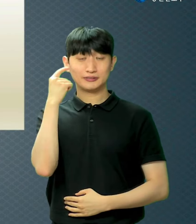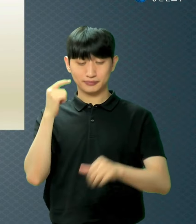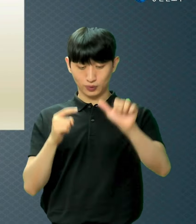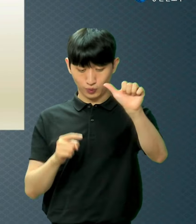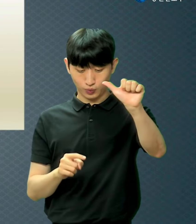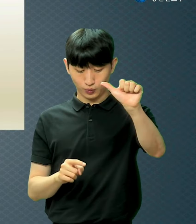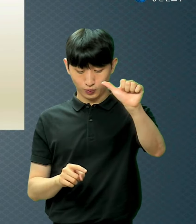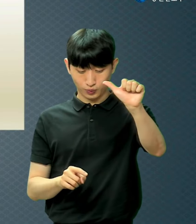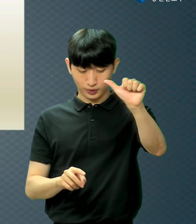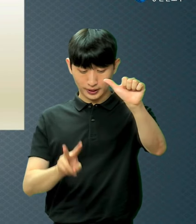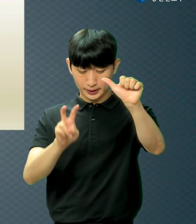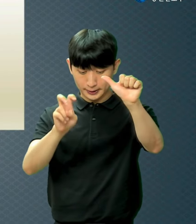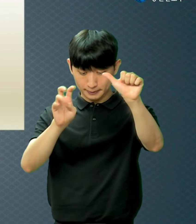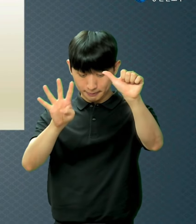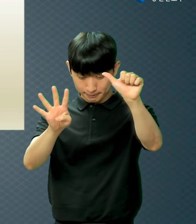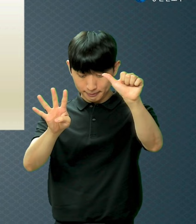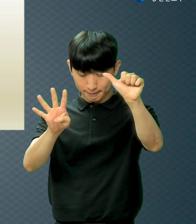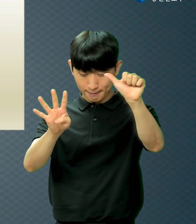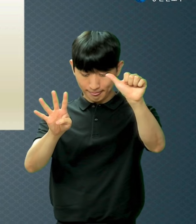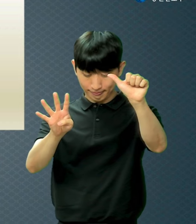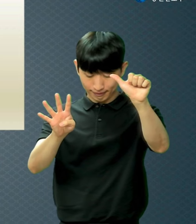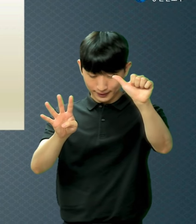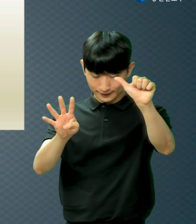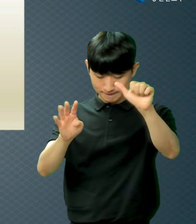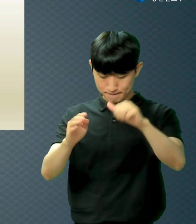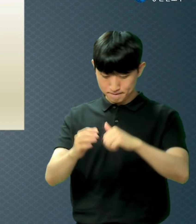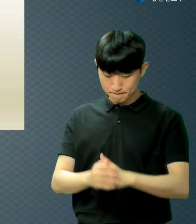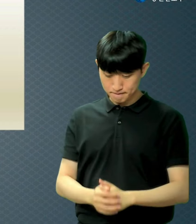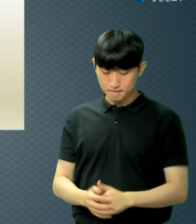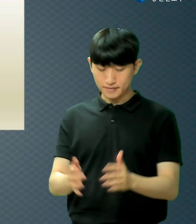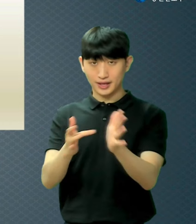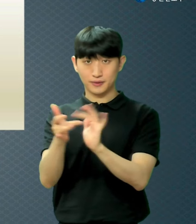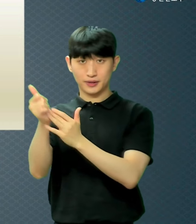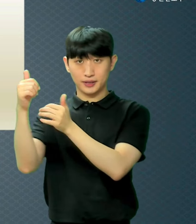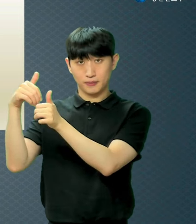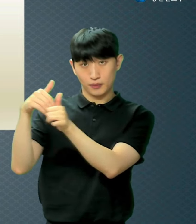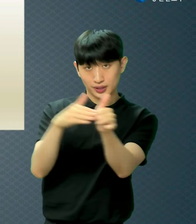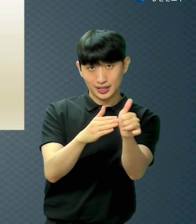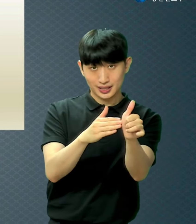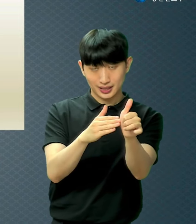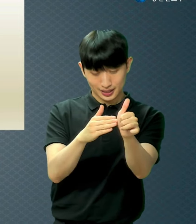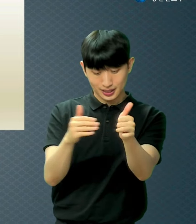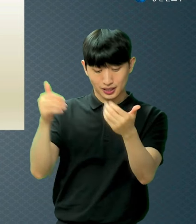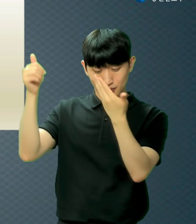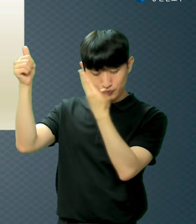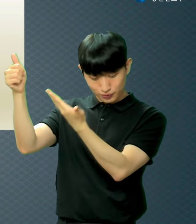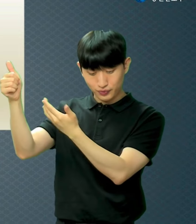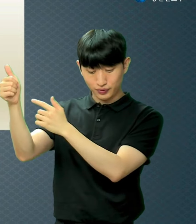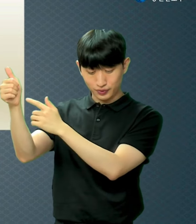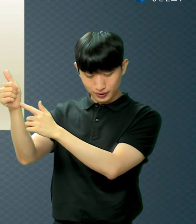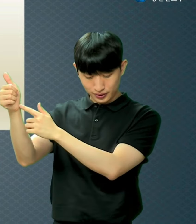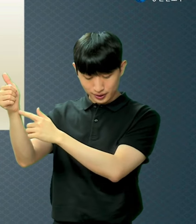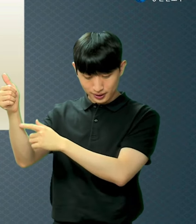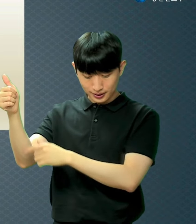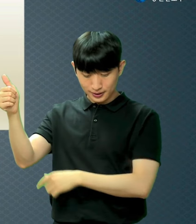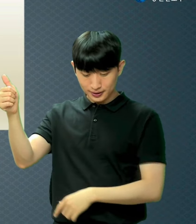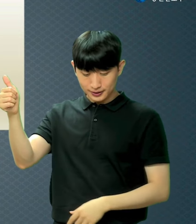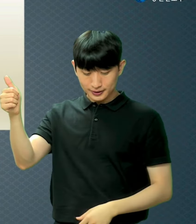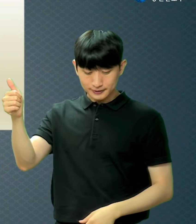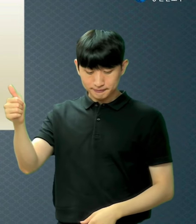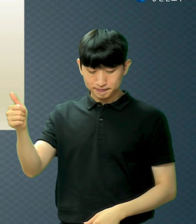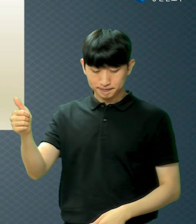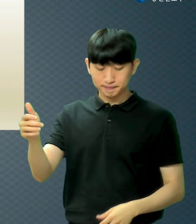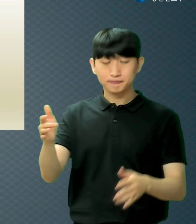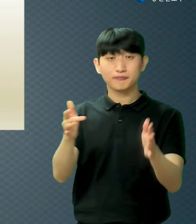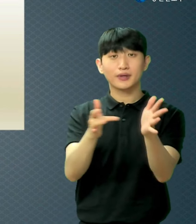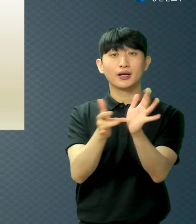나 보내신 일을 하나님입니다 내 말을 듣고